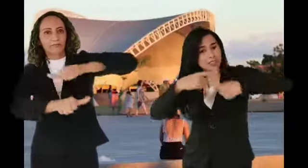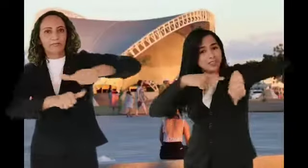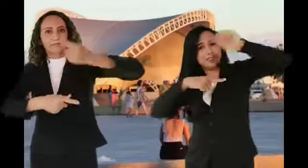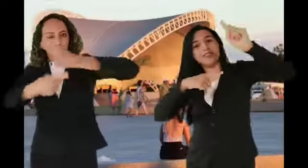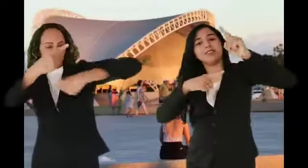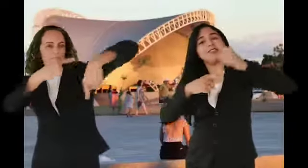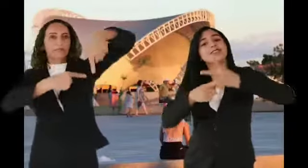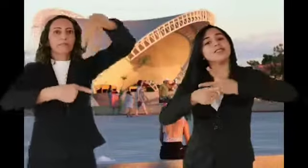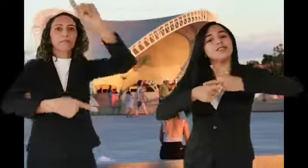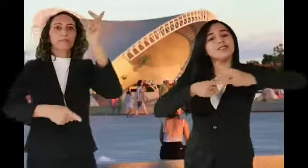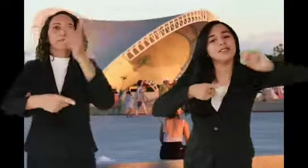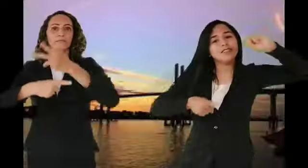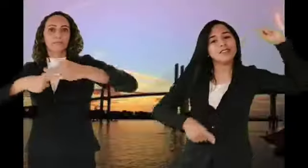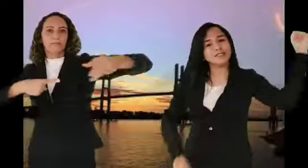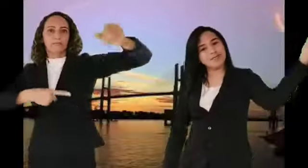sucesso Música